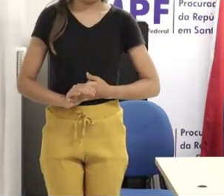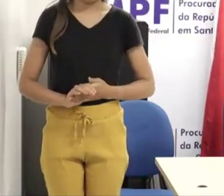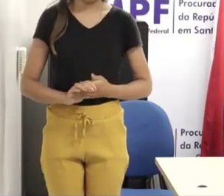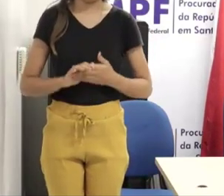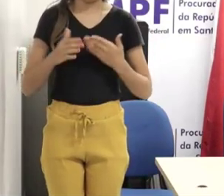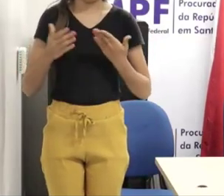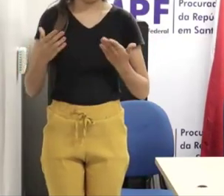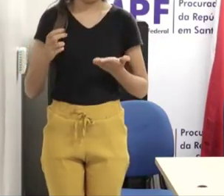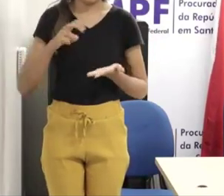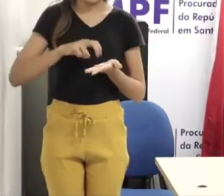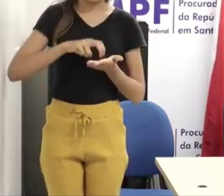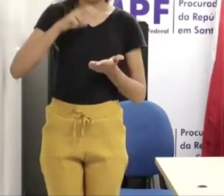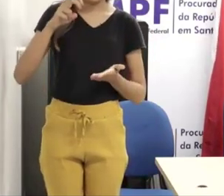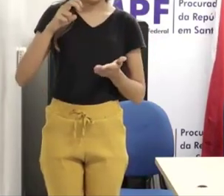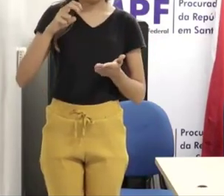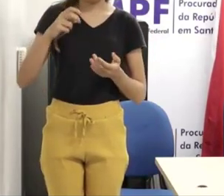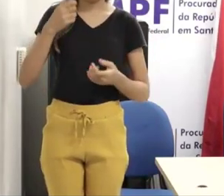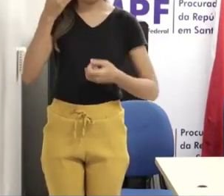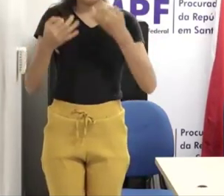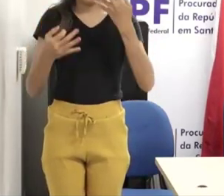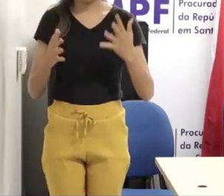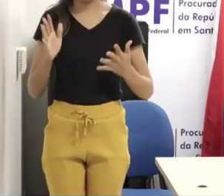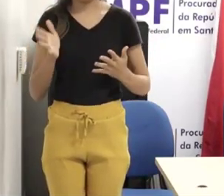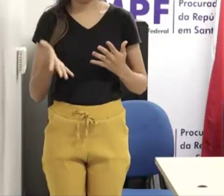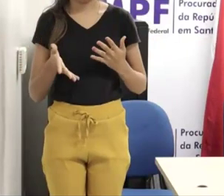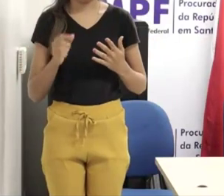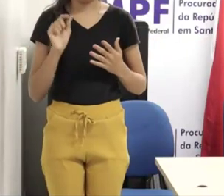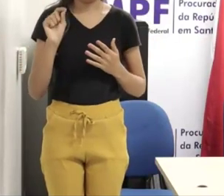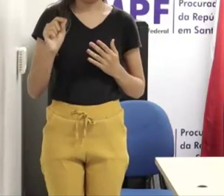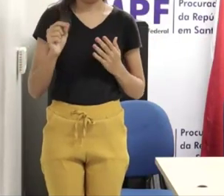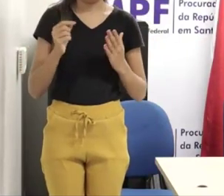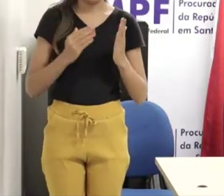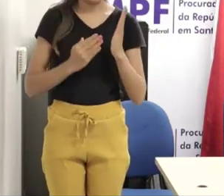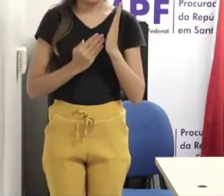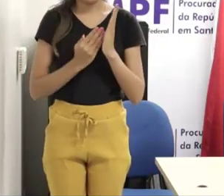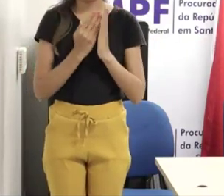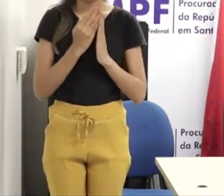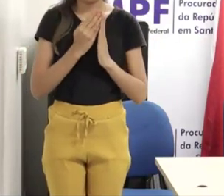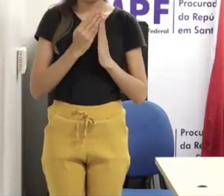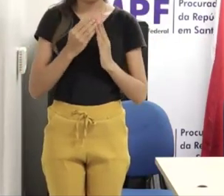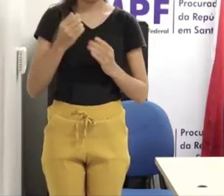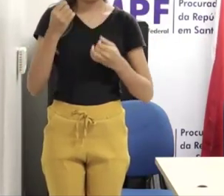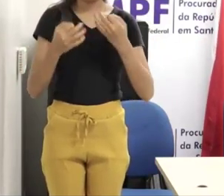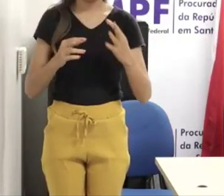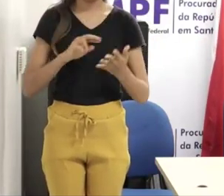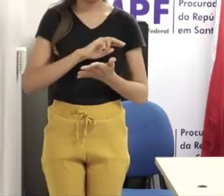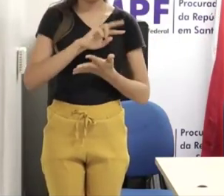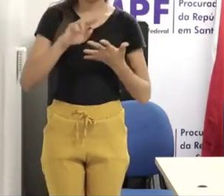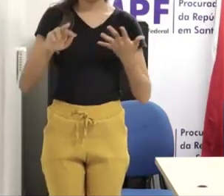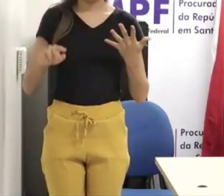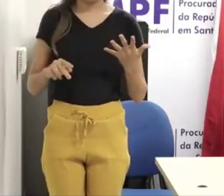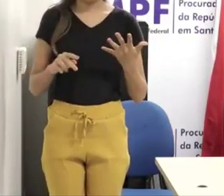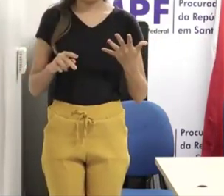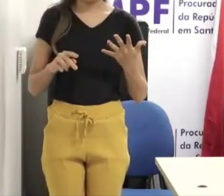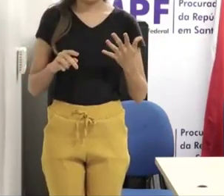crimes sexuais virtuais. Então, segundo a Ouvidoria Nacional dos Direitos Humanos, o número de registros de